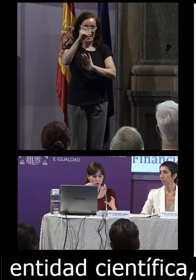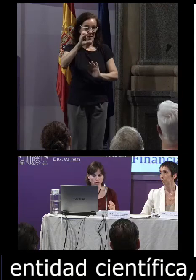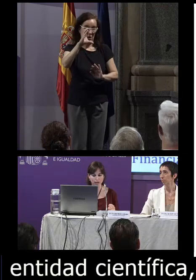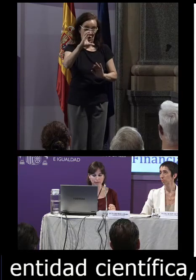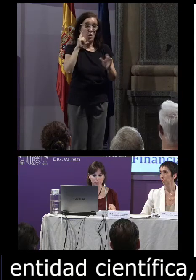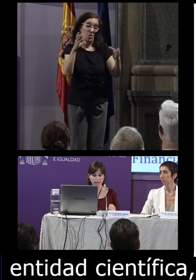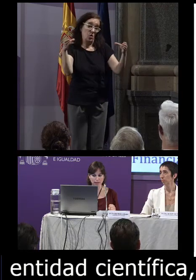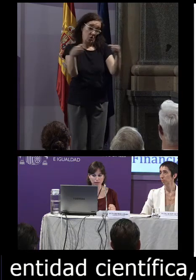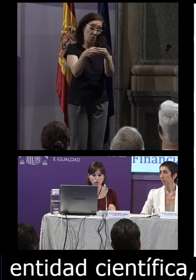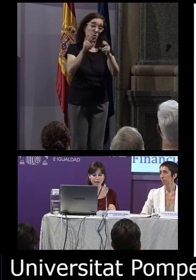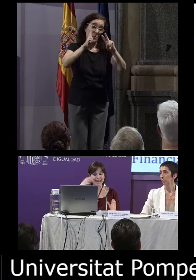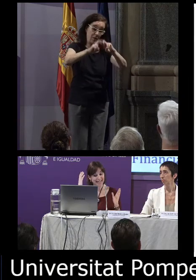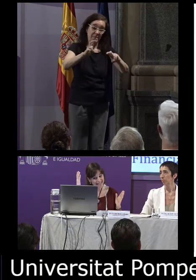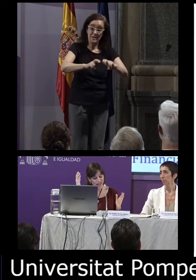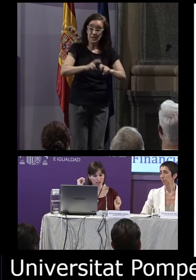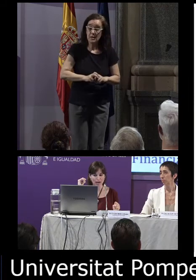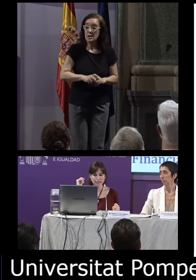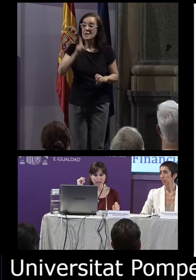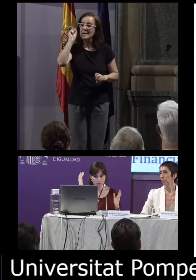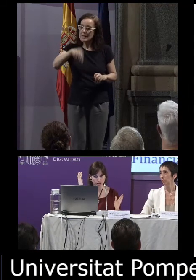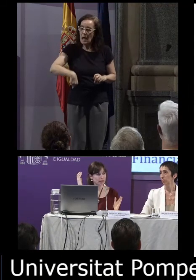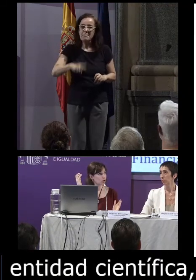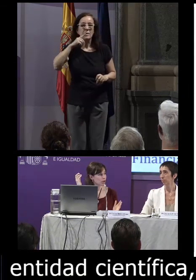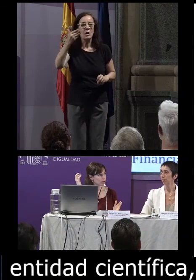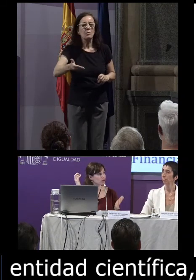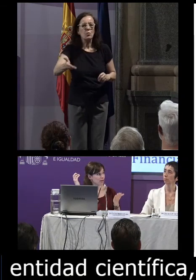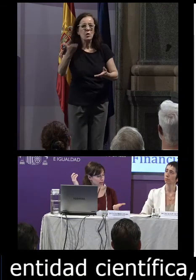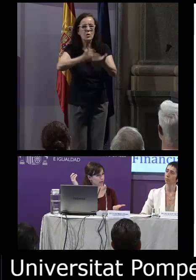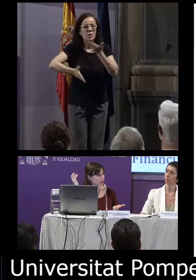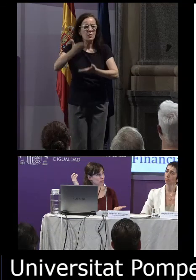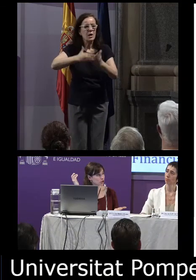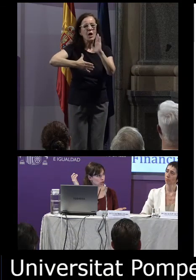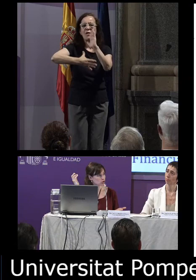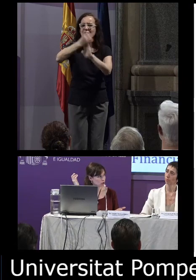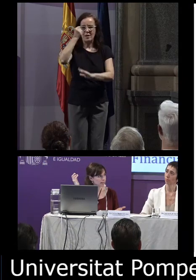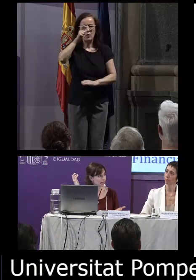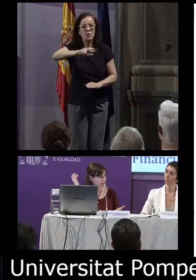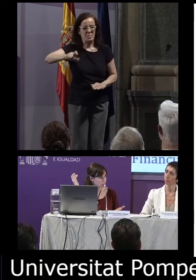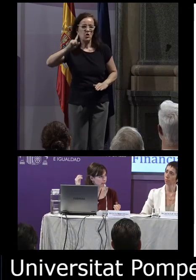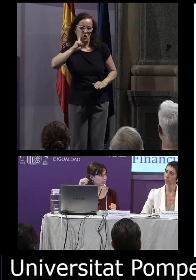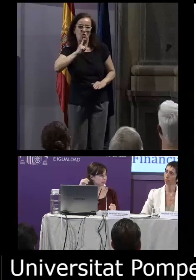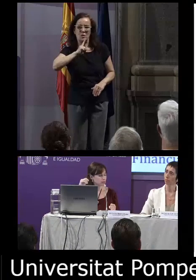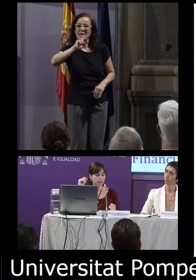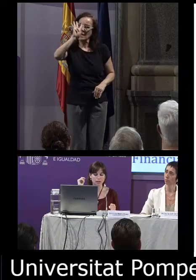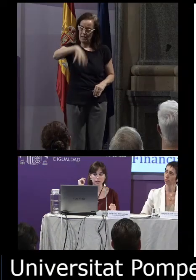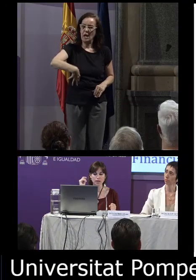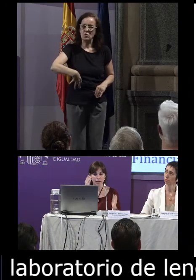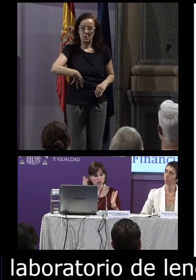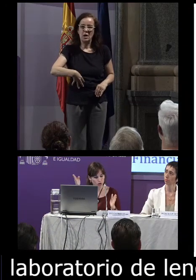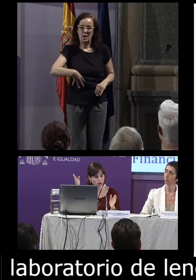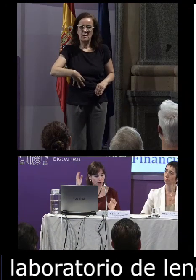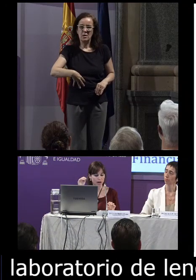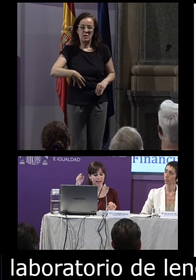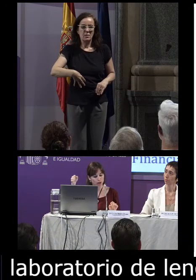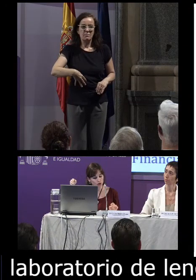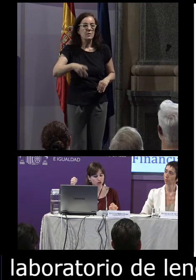el grupo de investigación y además la importante colaboración de la Federación de Personas Sordas de Cataluña que